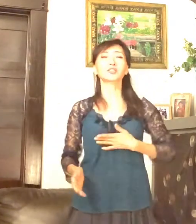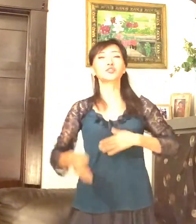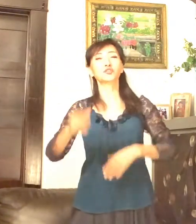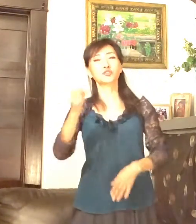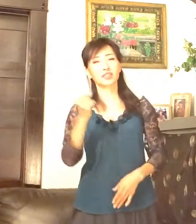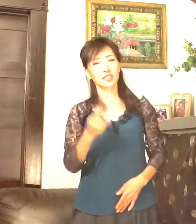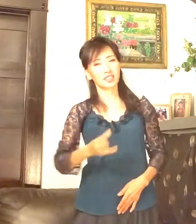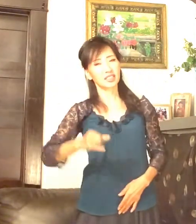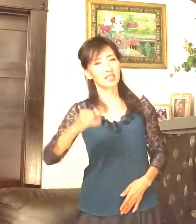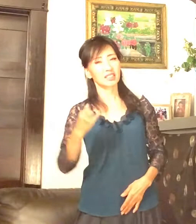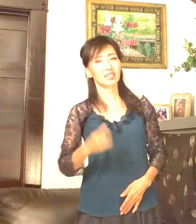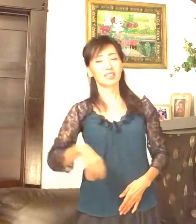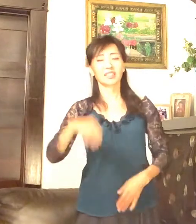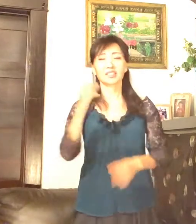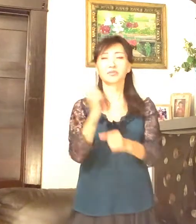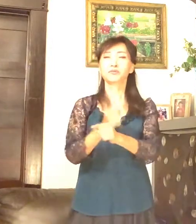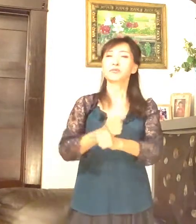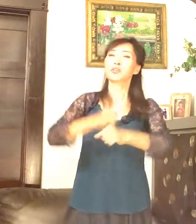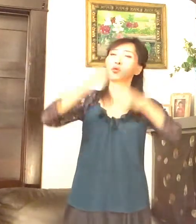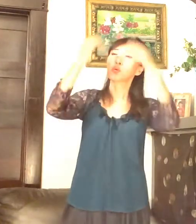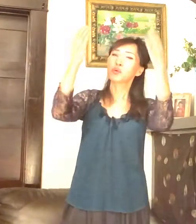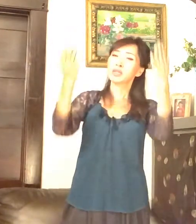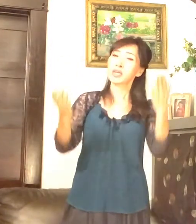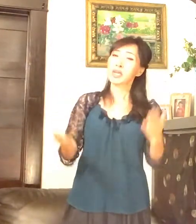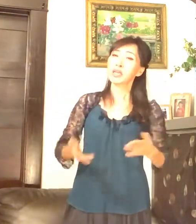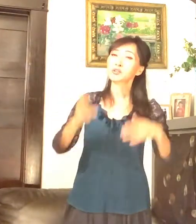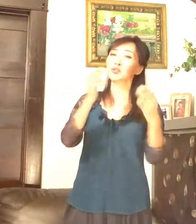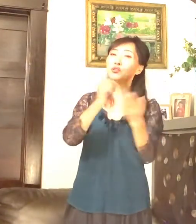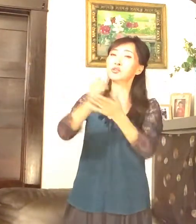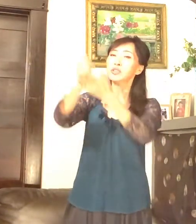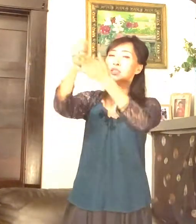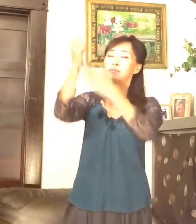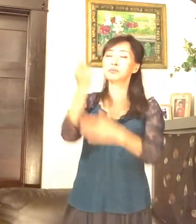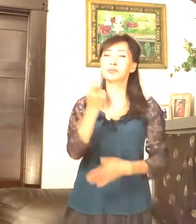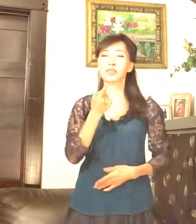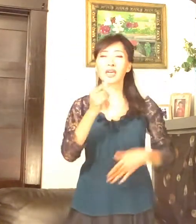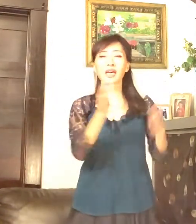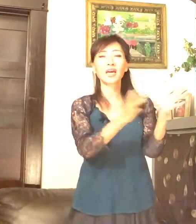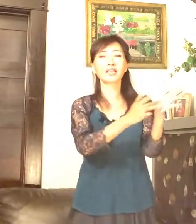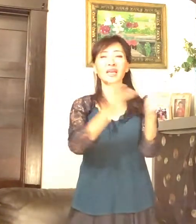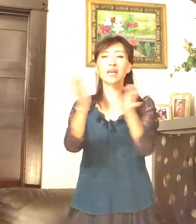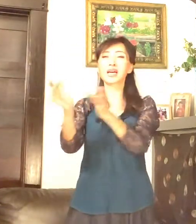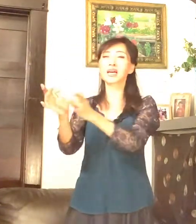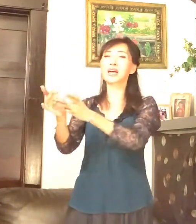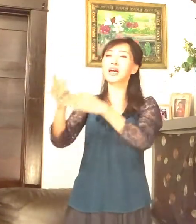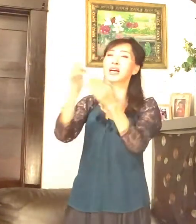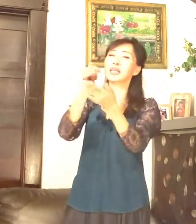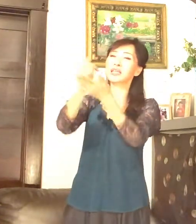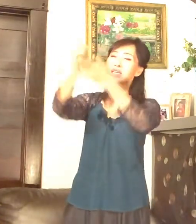주님 오 예수님 찬양하니